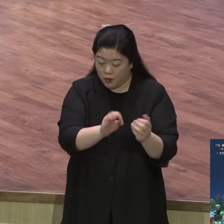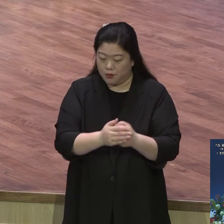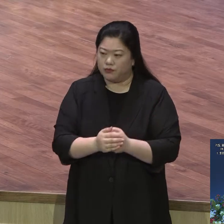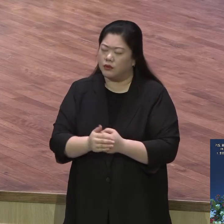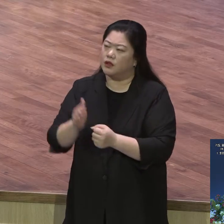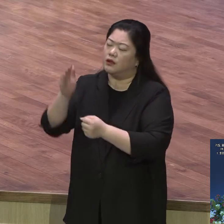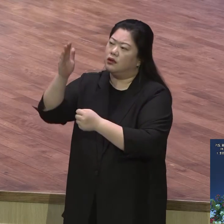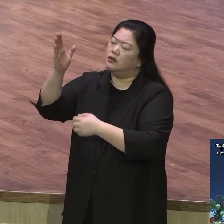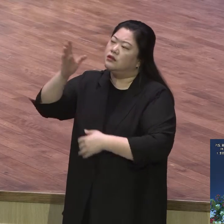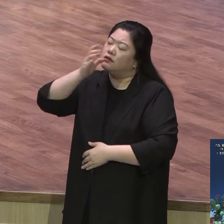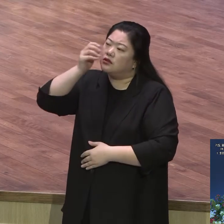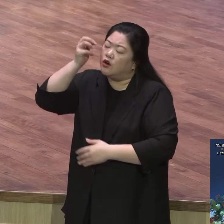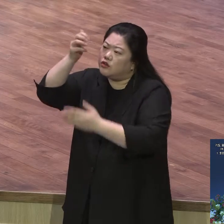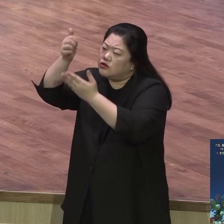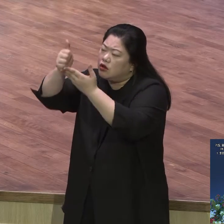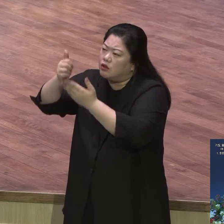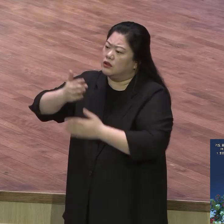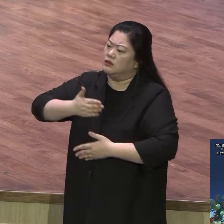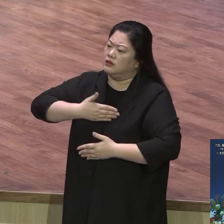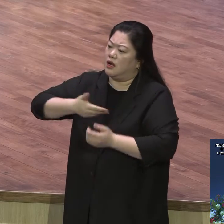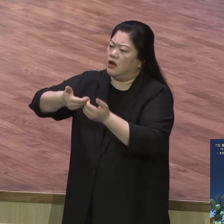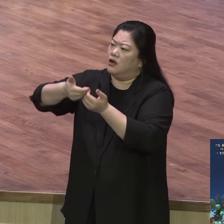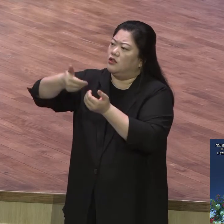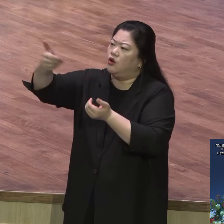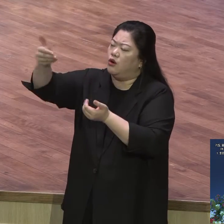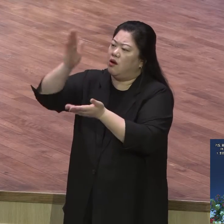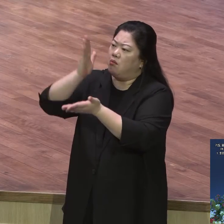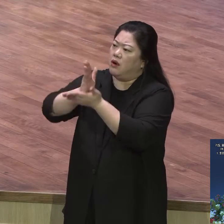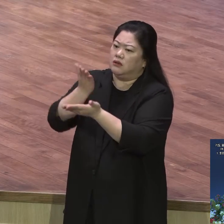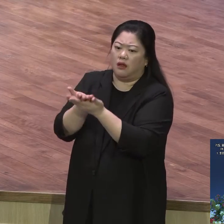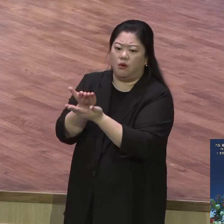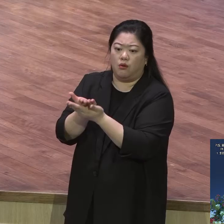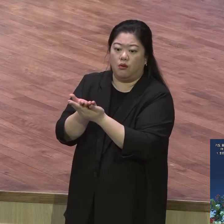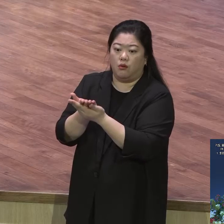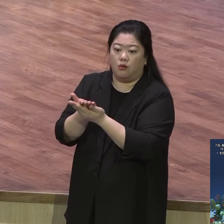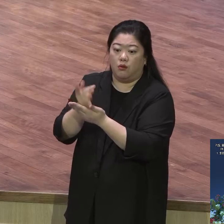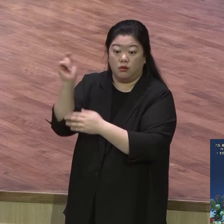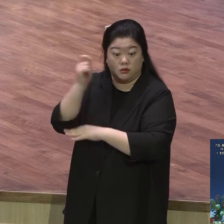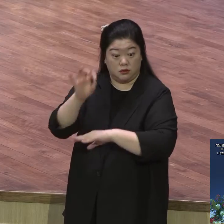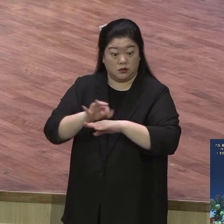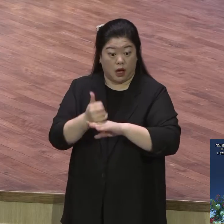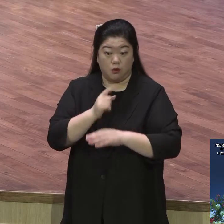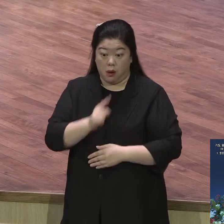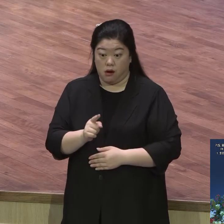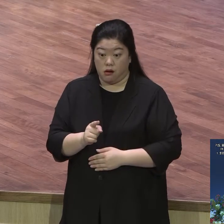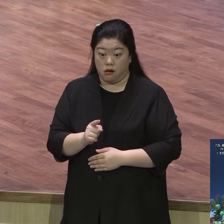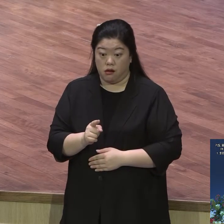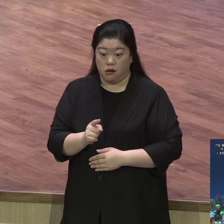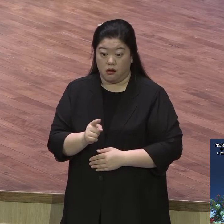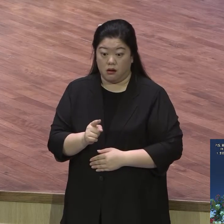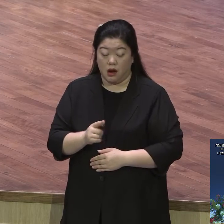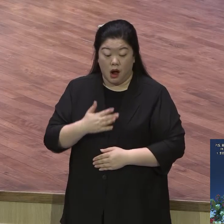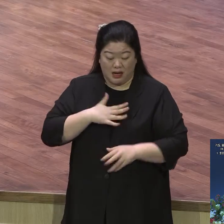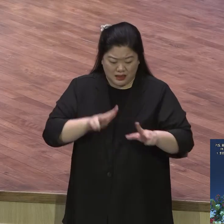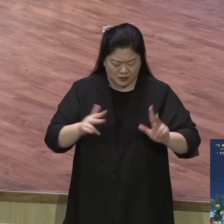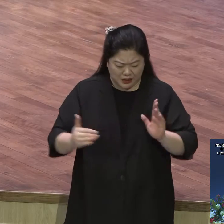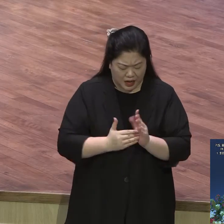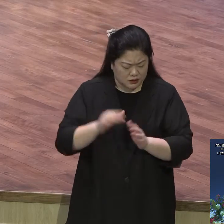그랬어요 따위시 무슨 자기가 무슨 잘나서 아니야 성령의 힘으로 살아왔다 알기 때문에